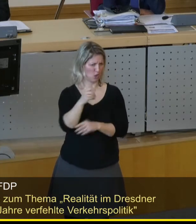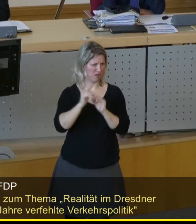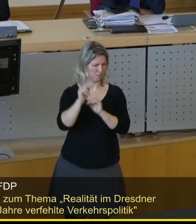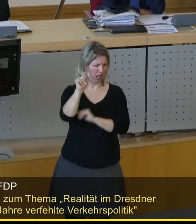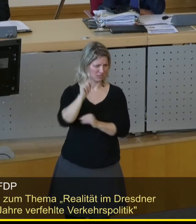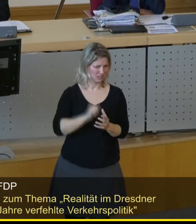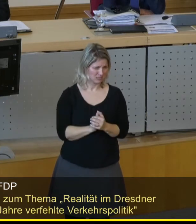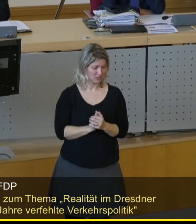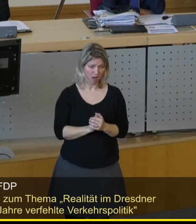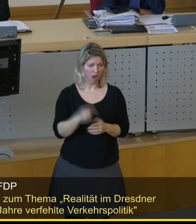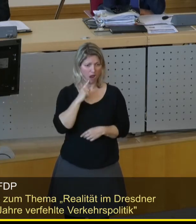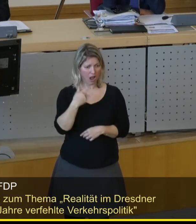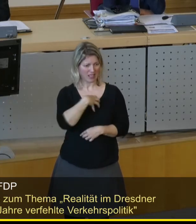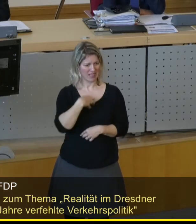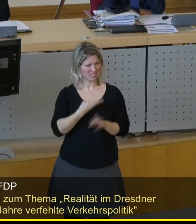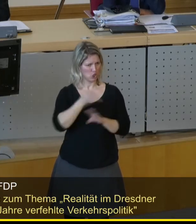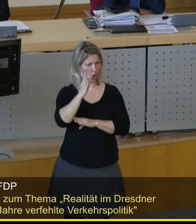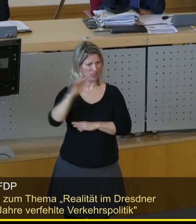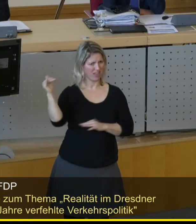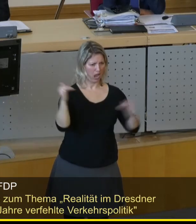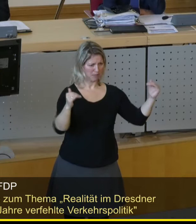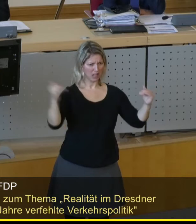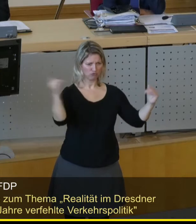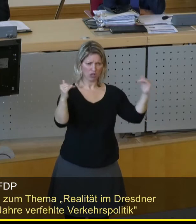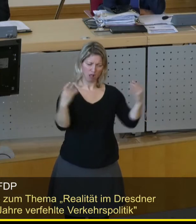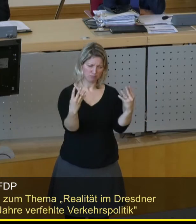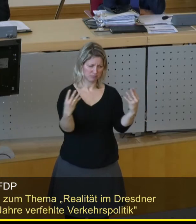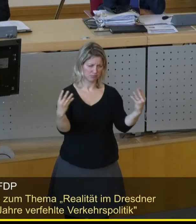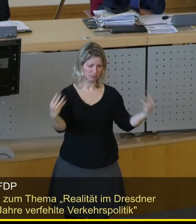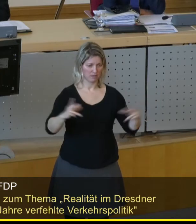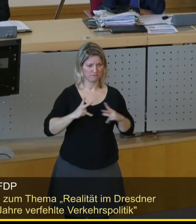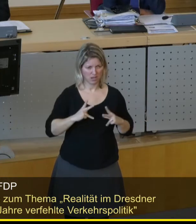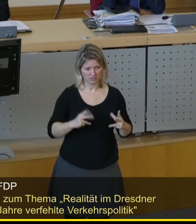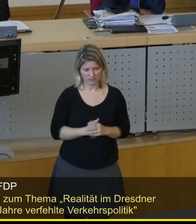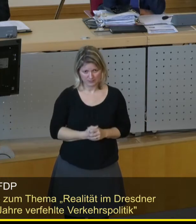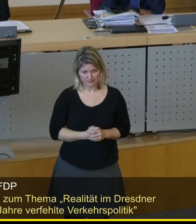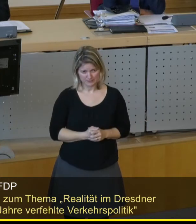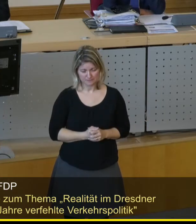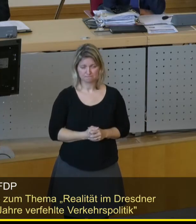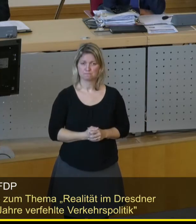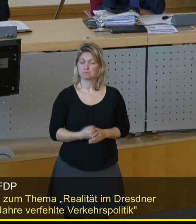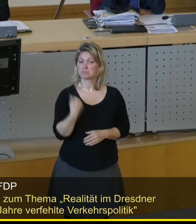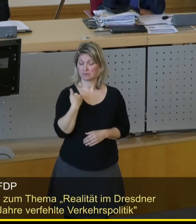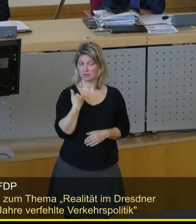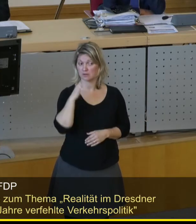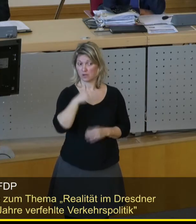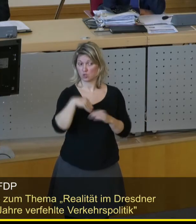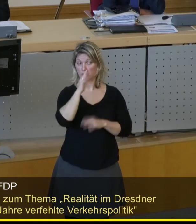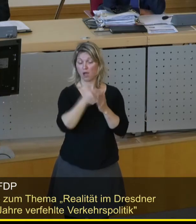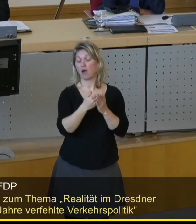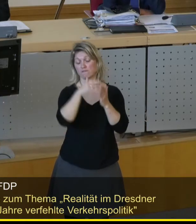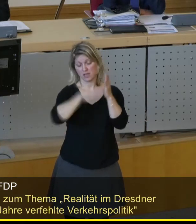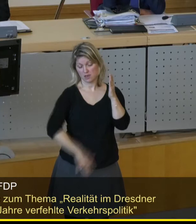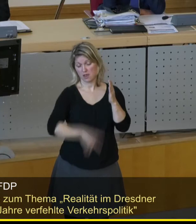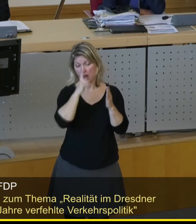allen Einpendelstraßen, die im Dresdner Norden sind, meine Damen und Herren. Wir haben vielerlei Beispiele. Ich will gar nicht auf alle eingehen,